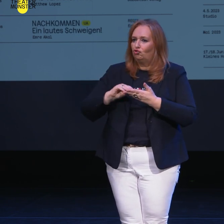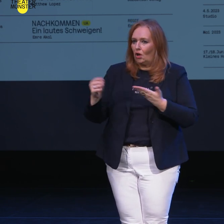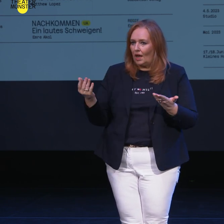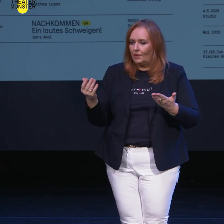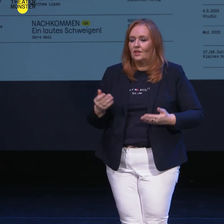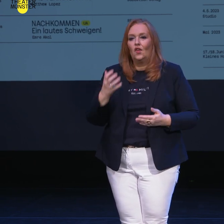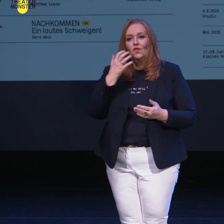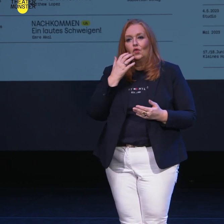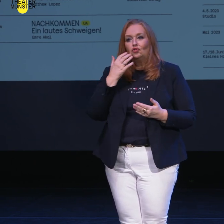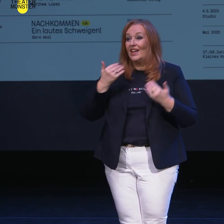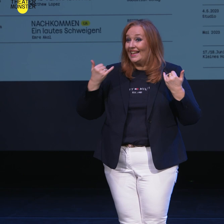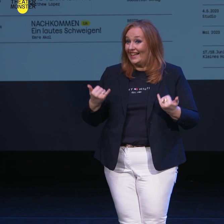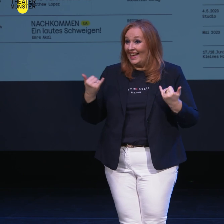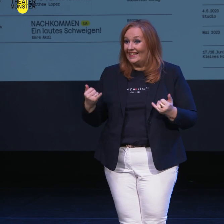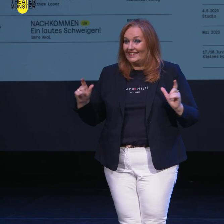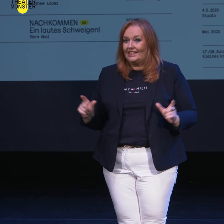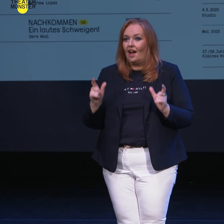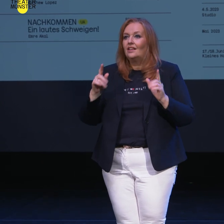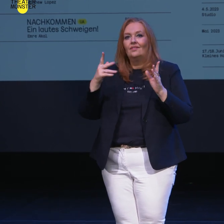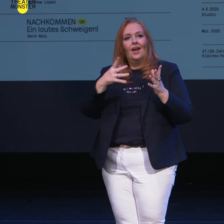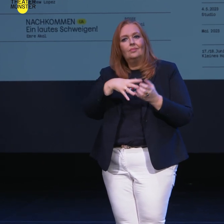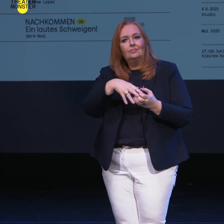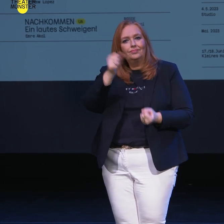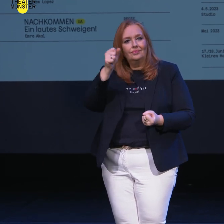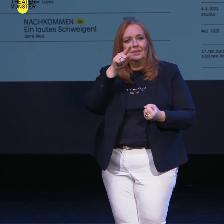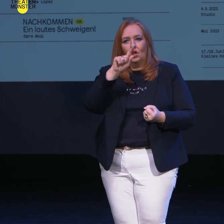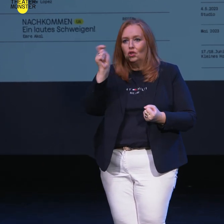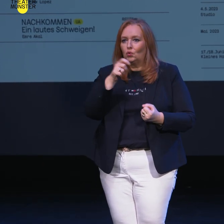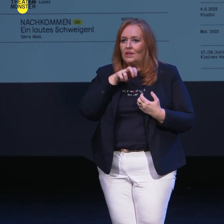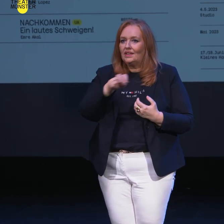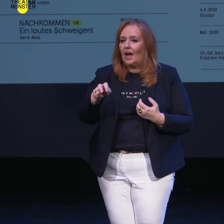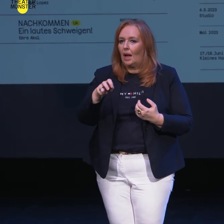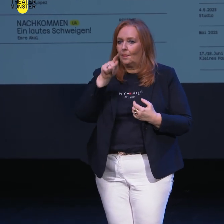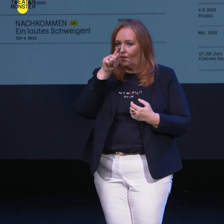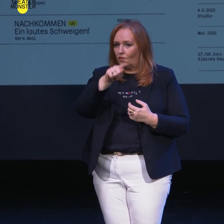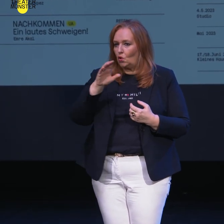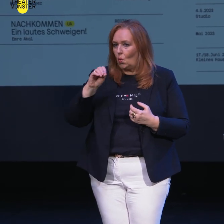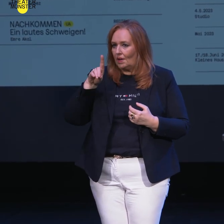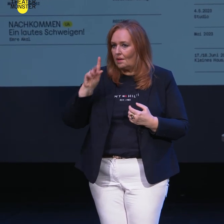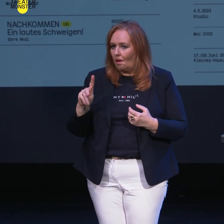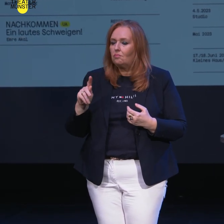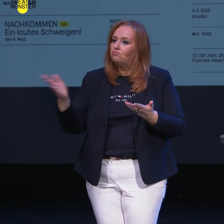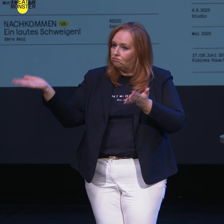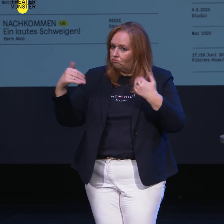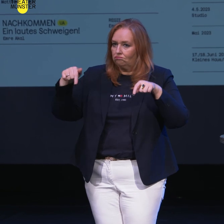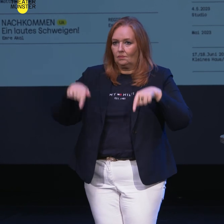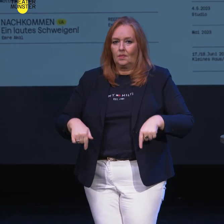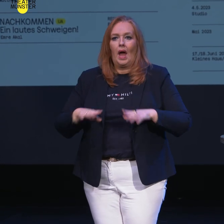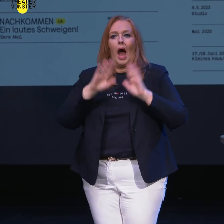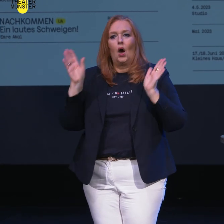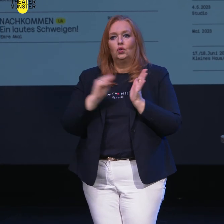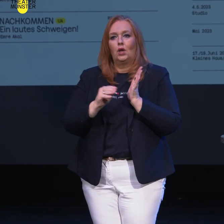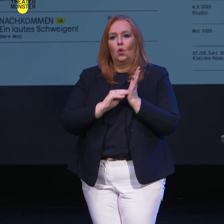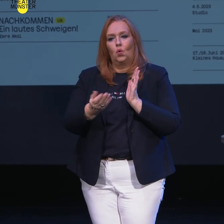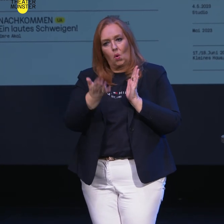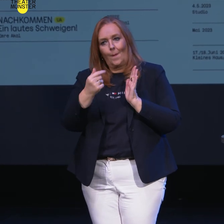wir wollen in jeder Spielzeit AbsolventInnen des Studiengangs Szenisches Schreiben der ODK die Möglichkeit bieten, sich als Hausautorinnen bei uns zu